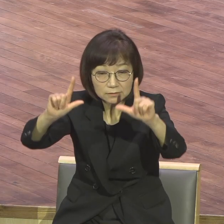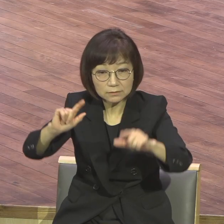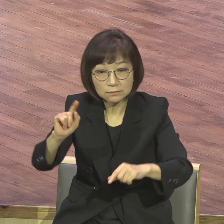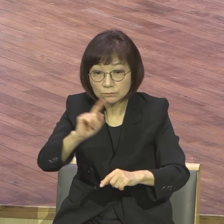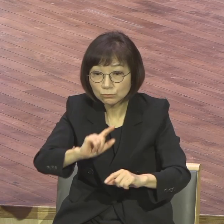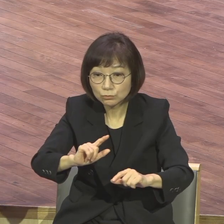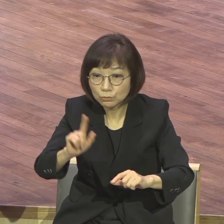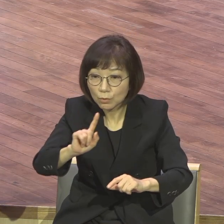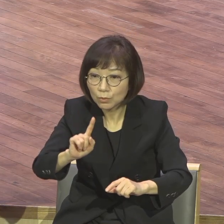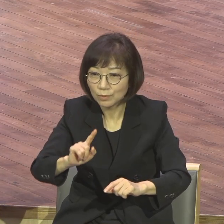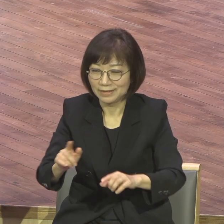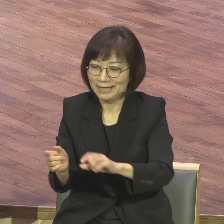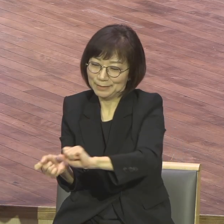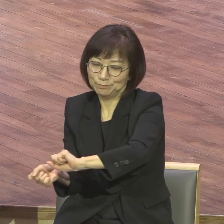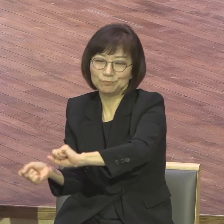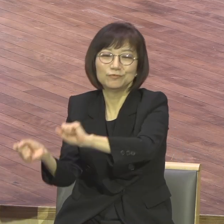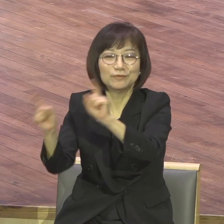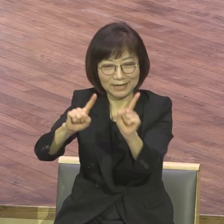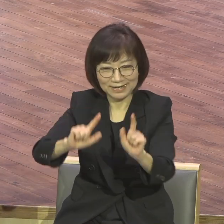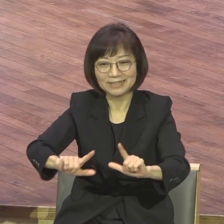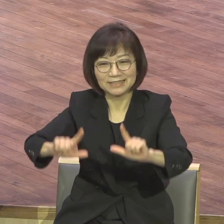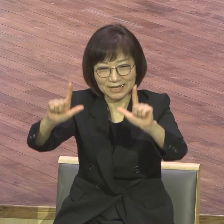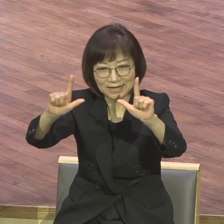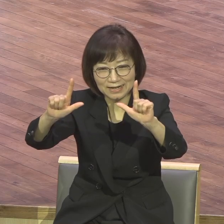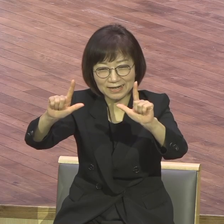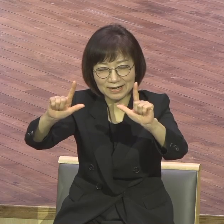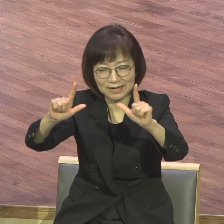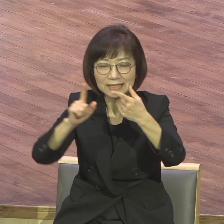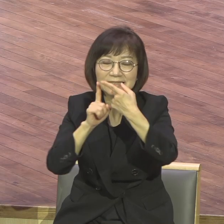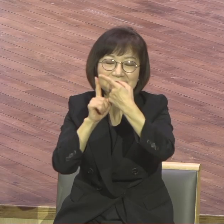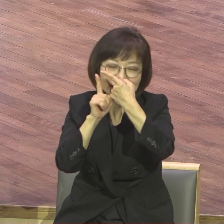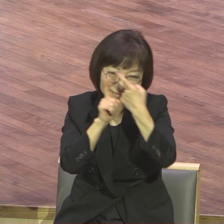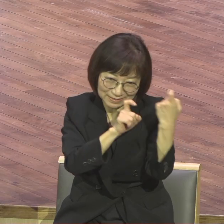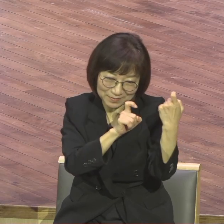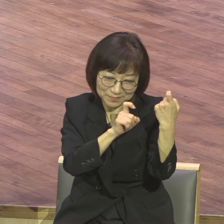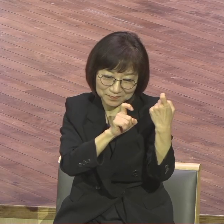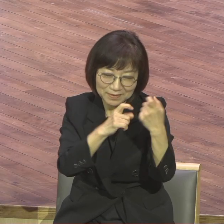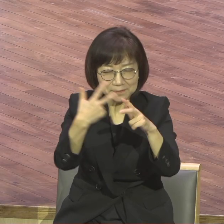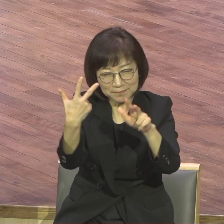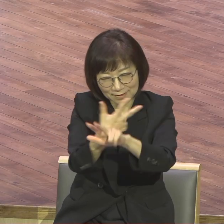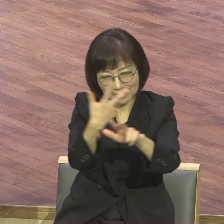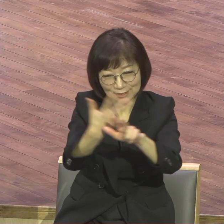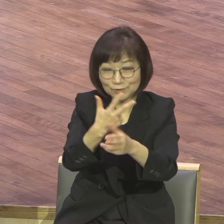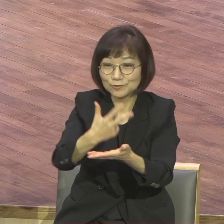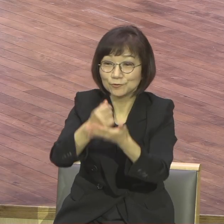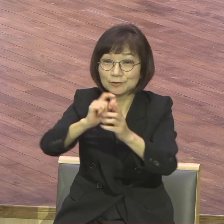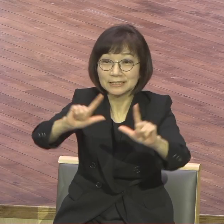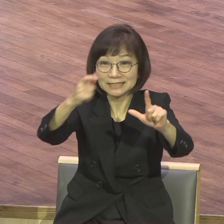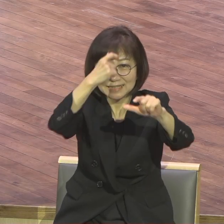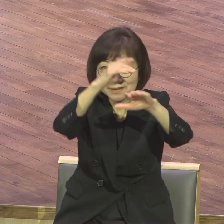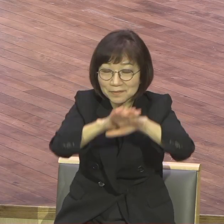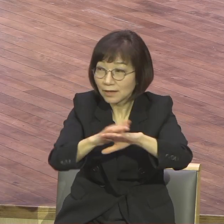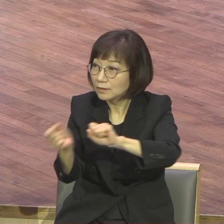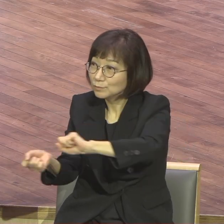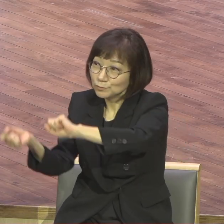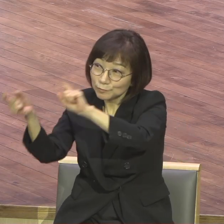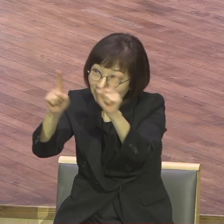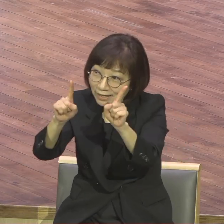매주 예수님이 부활한 날을 기념하는 것입니다 매주 예배드리면서 그래서 안식일 대신에 주일에